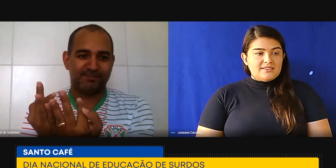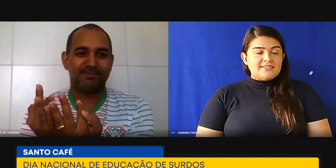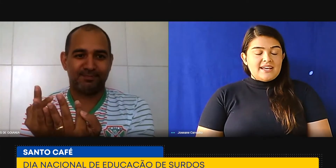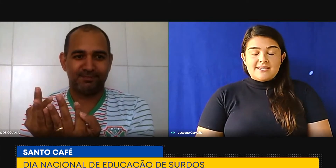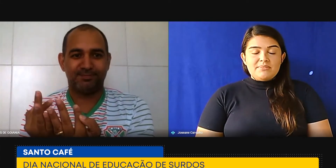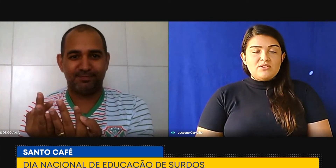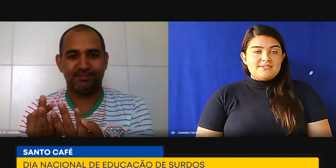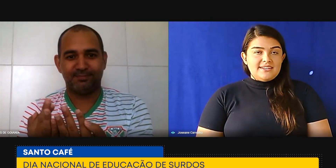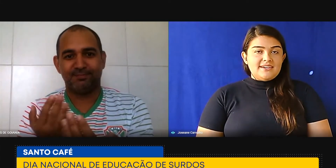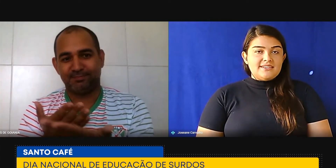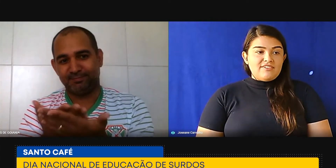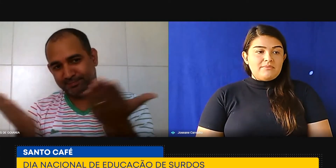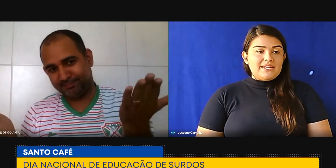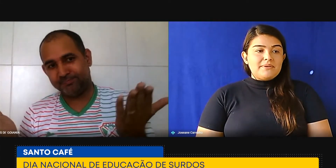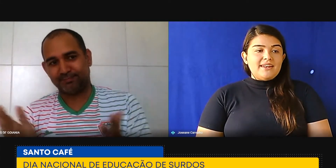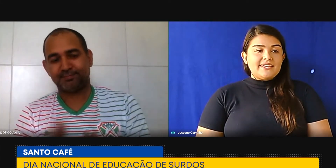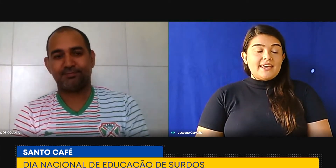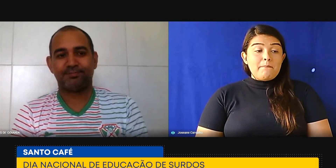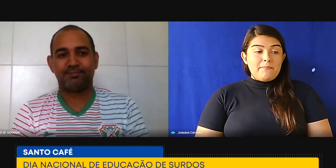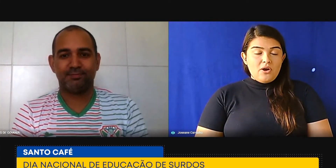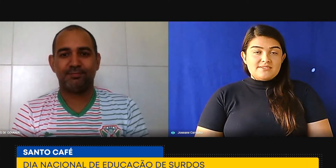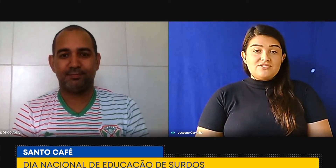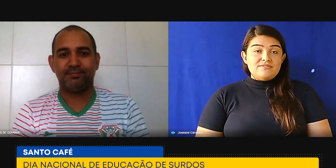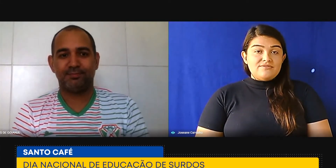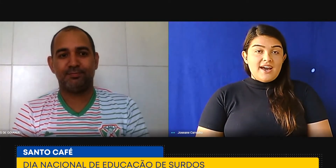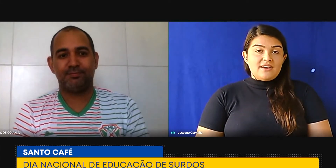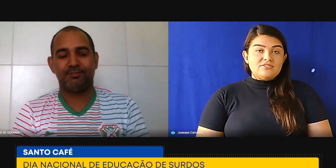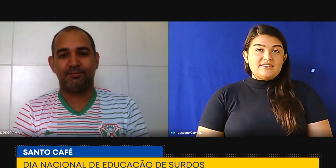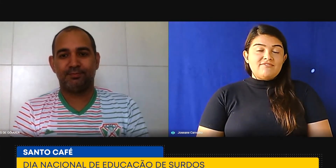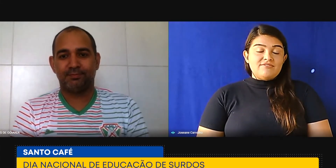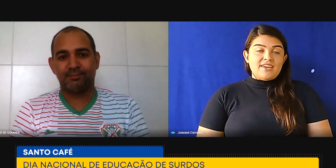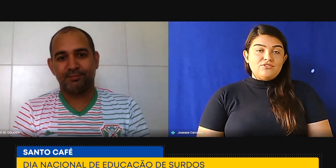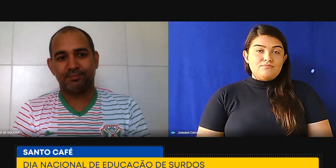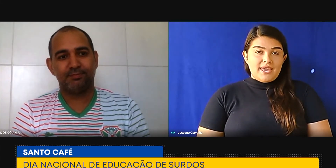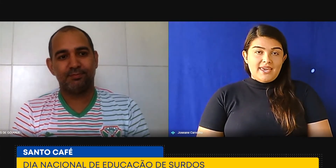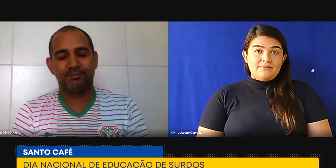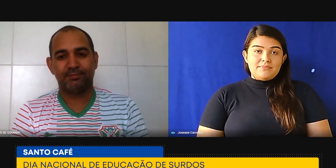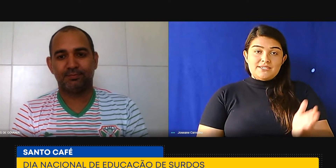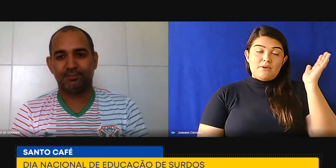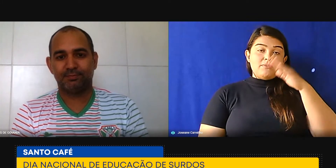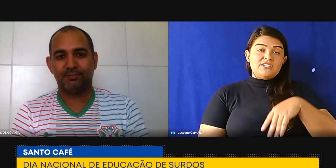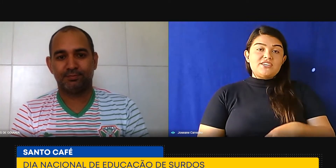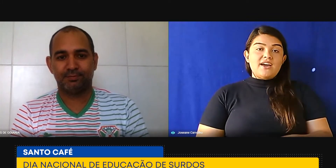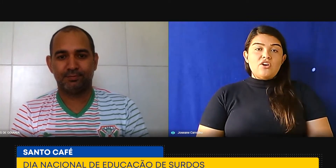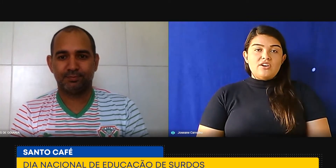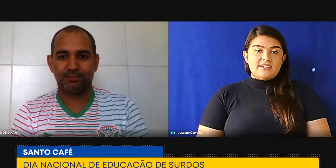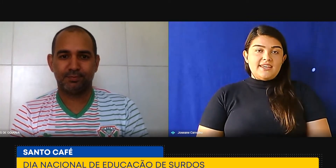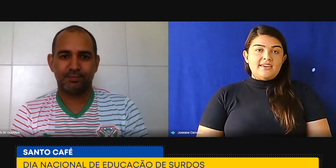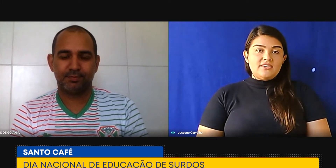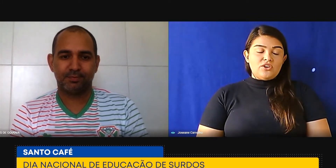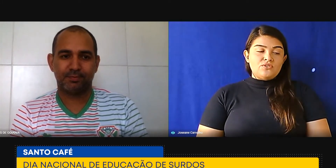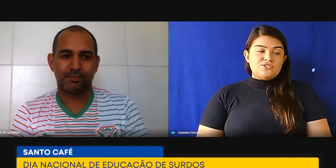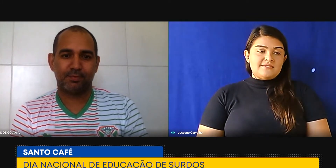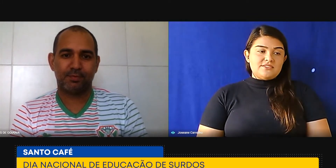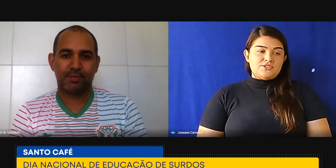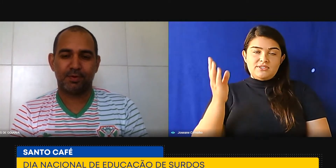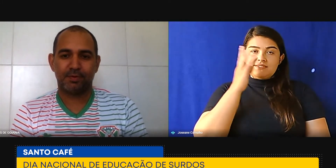estar sempre auxiliando a família para ela que ela possa, de fato, estar vivendo bem, principalmente agora, né? Que é onde existem muitos